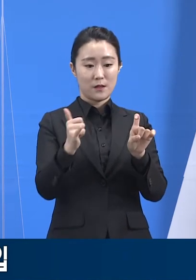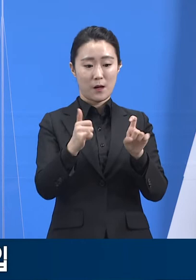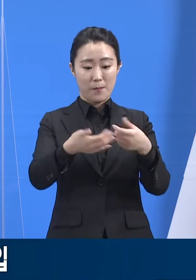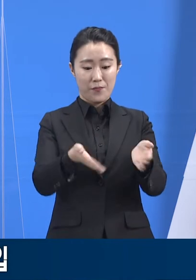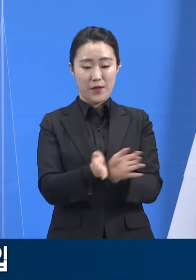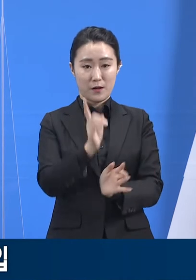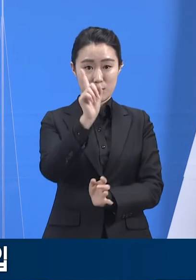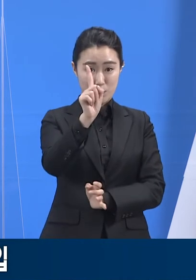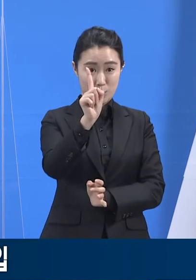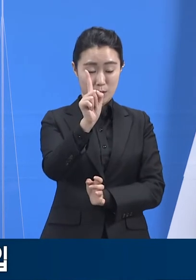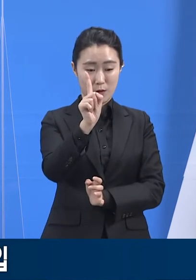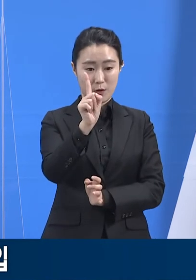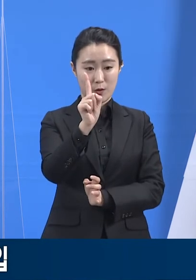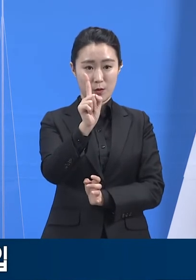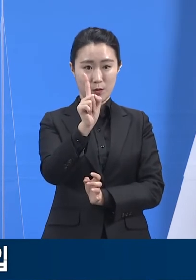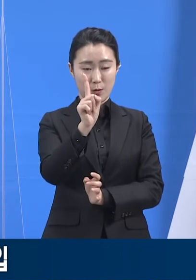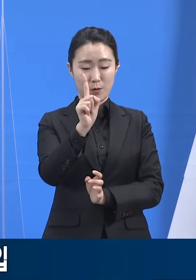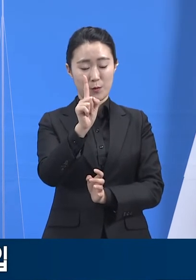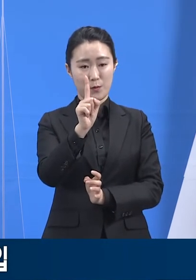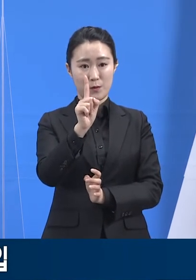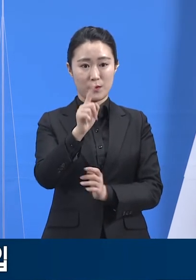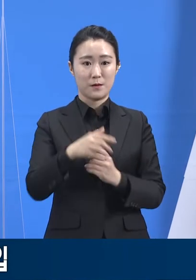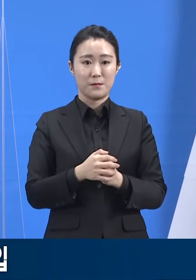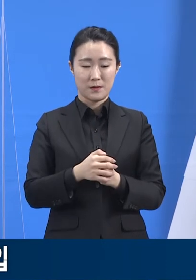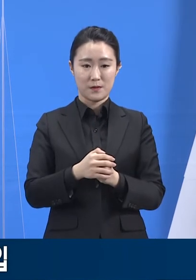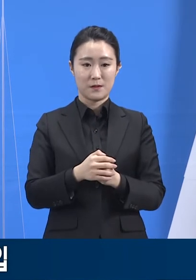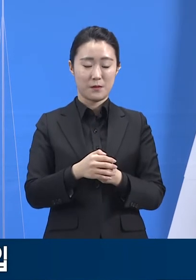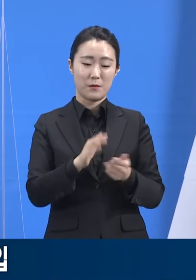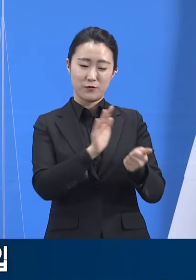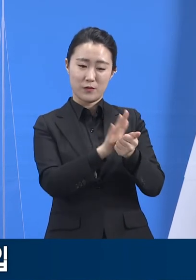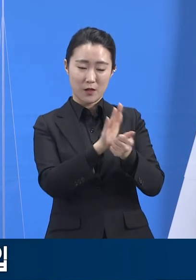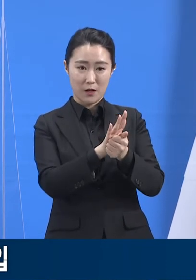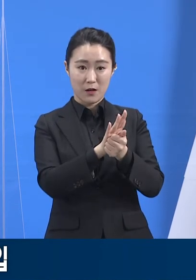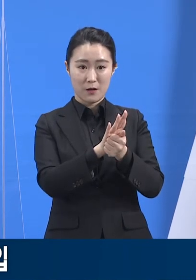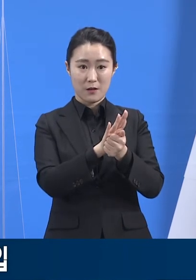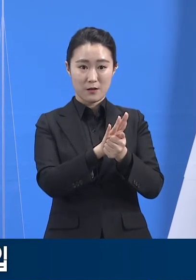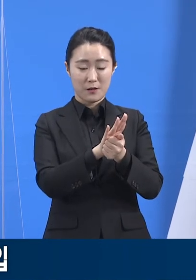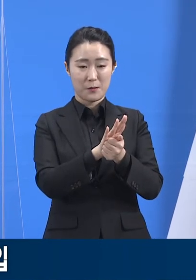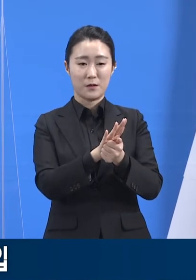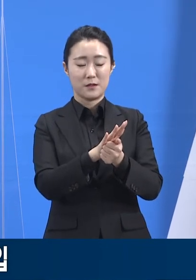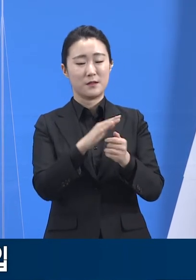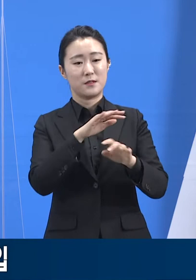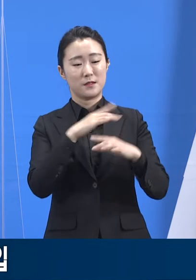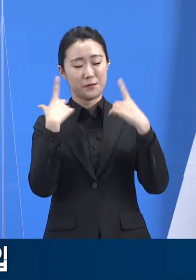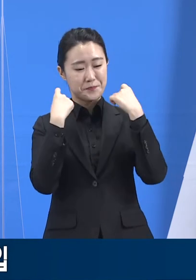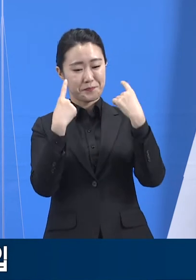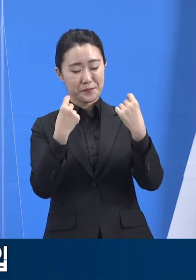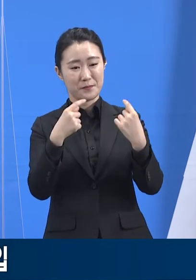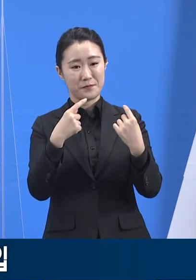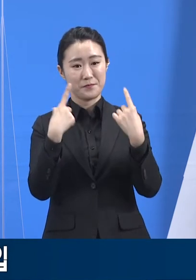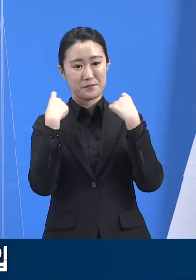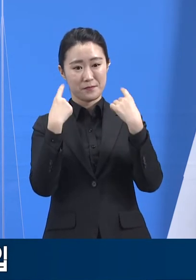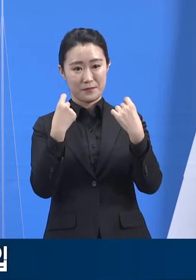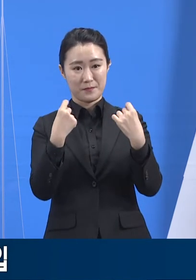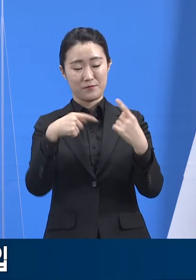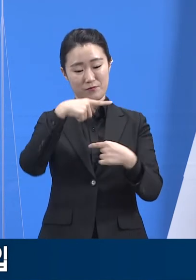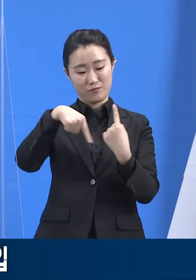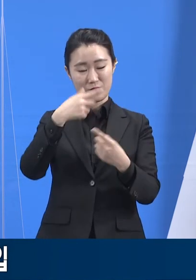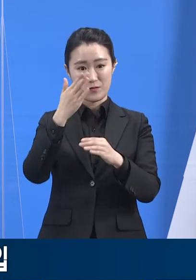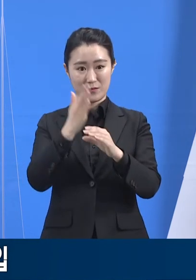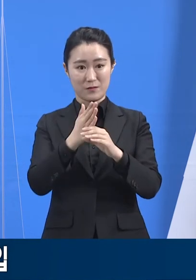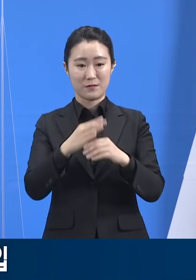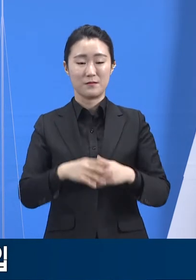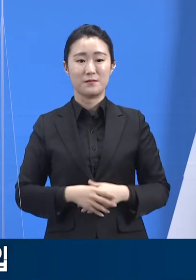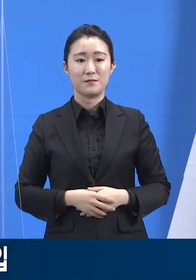지난 12월 이후 현재까지 잘 유지 중입니다. 백신 접종을 통한 고위험군 보호